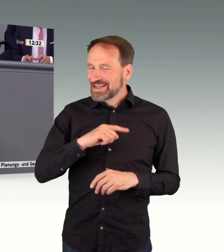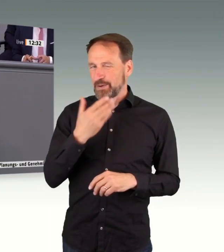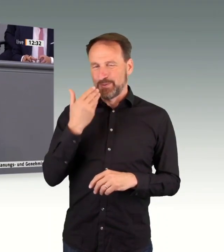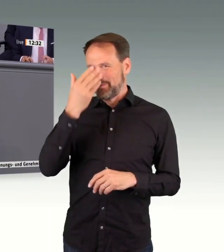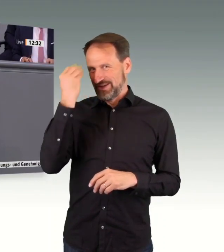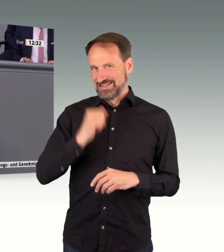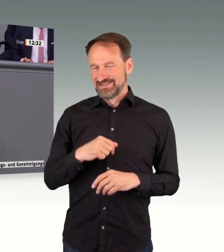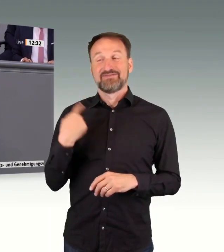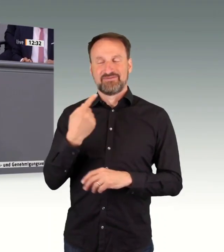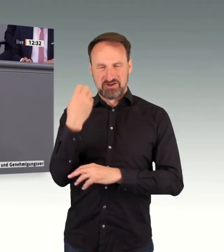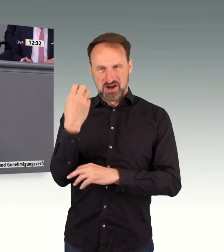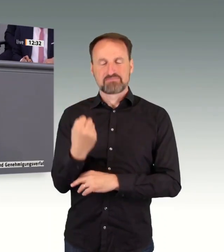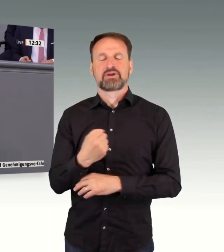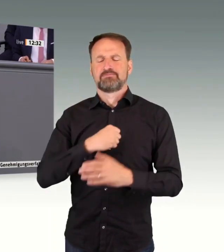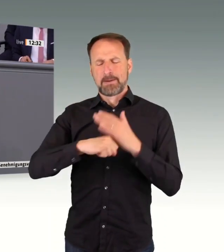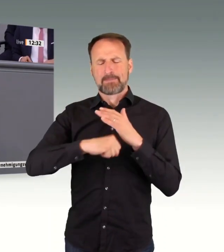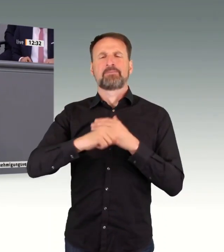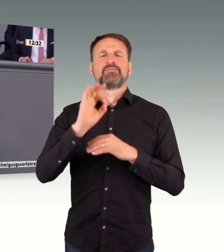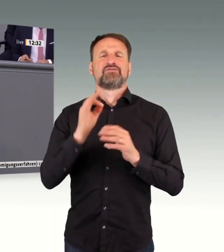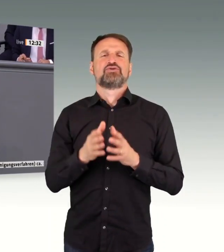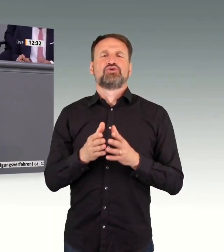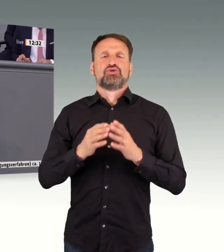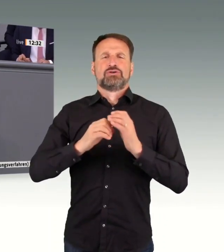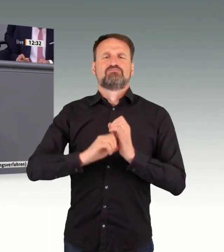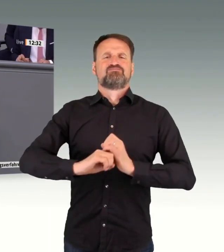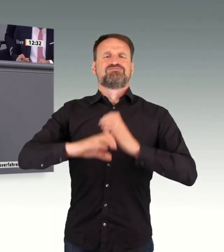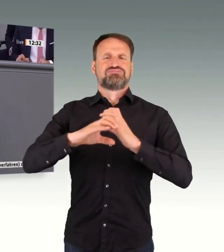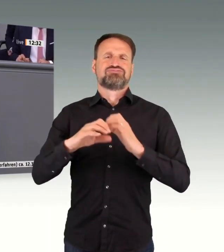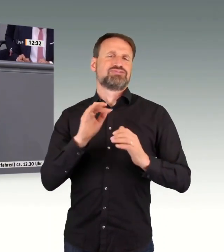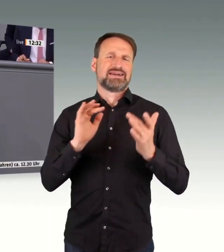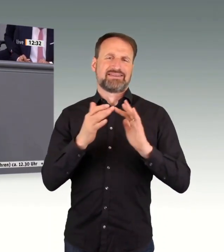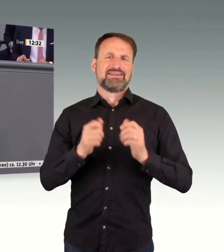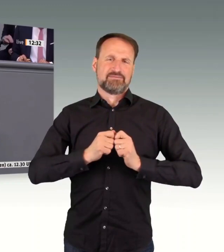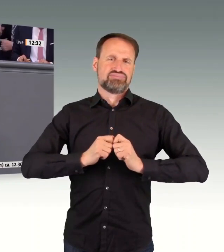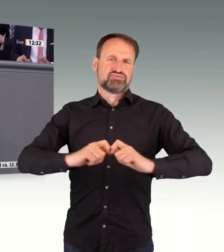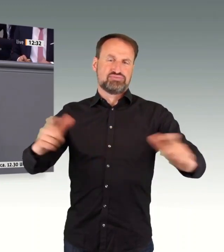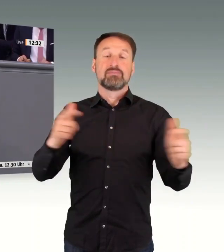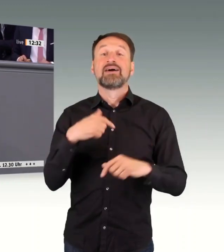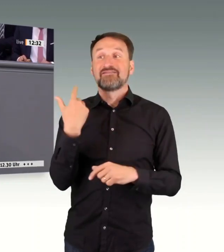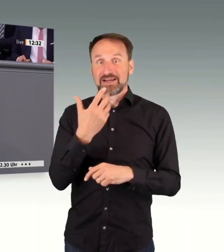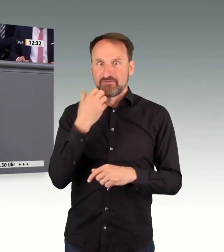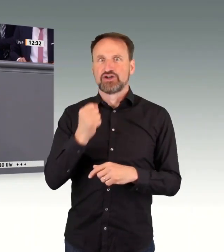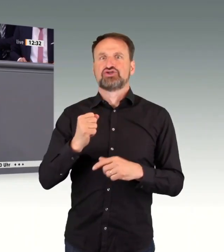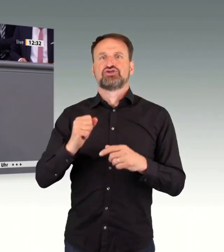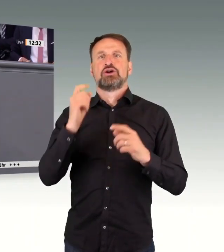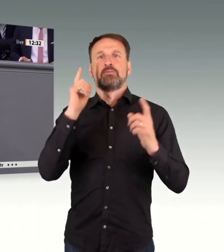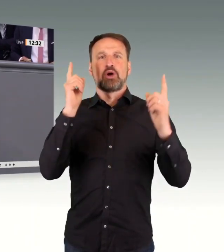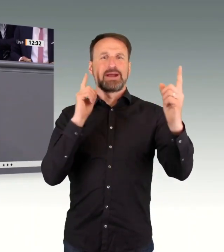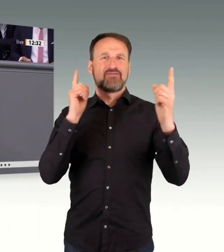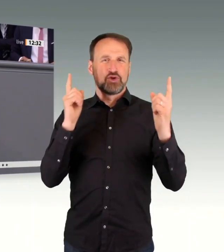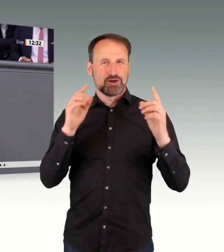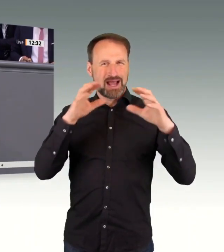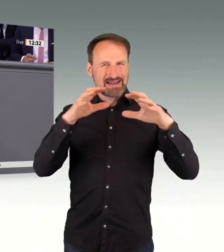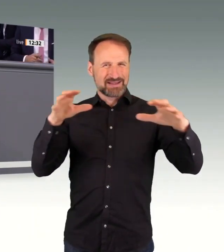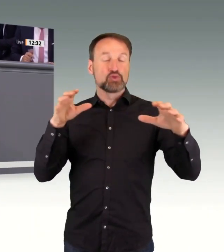wird Tempo machen beim Breitbandausbau. Die Ampel wird Tempo machen beim Bau von Mobilfunkeinrichtungen. Und die Ampel wird Tempo